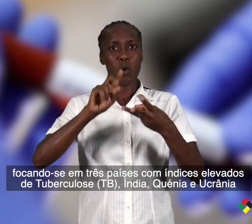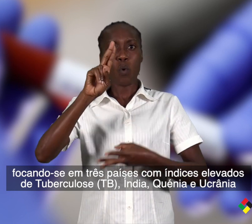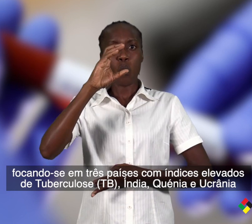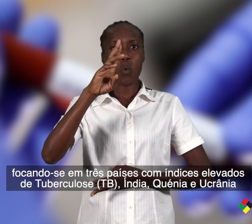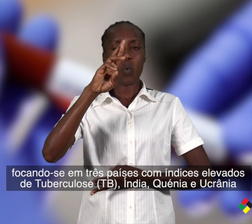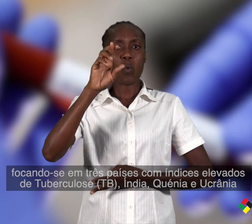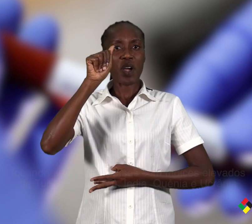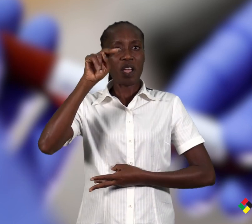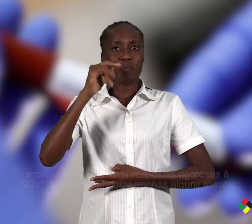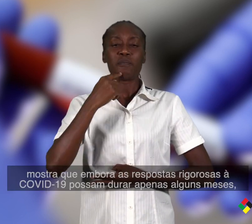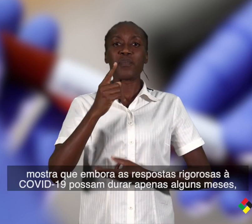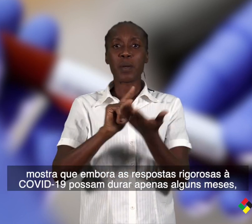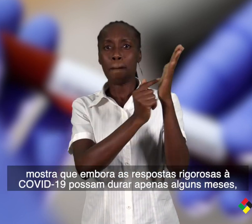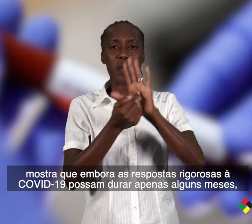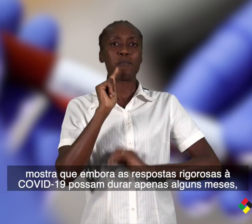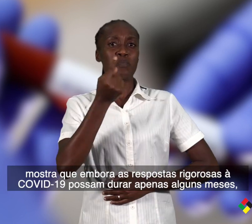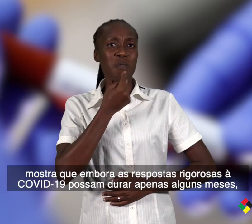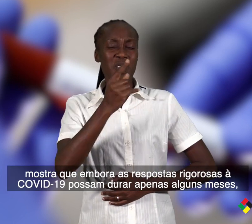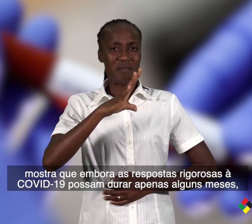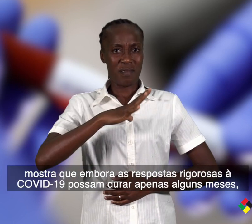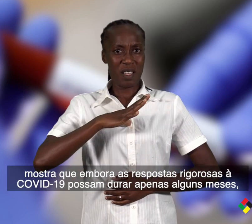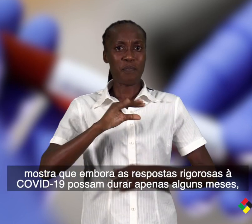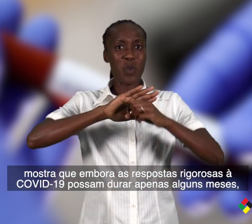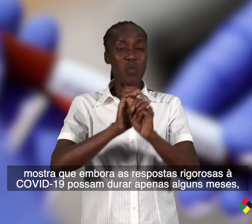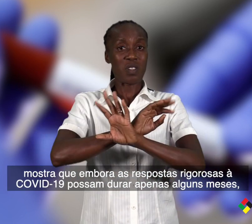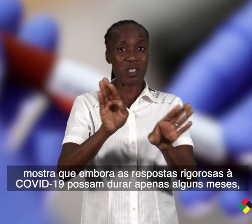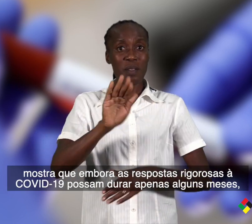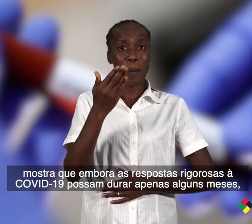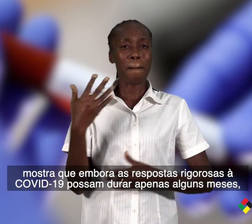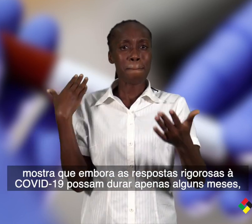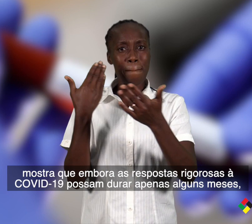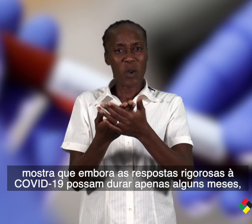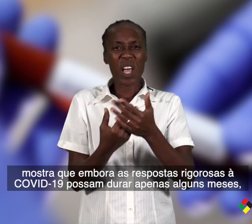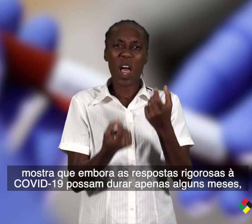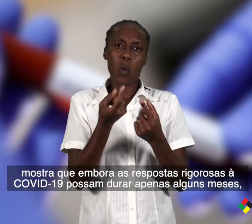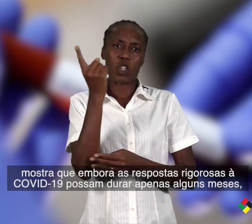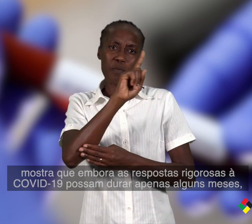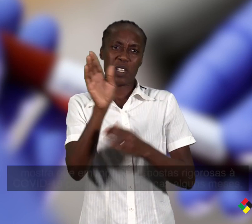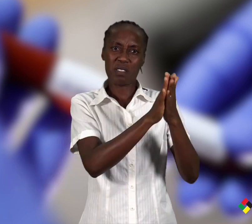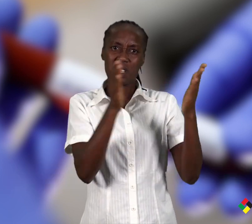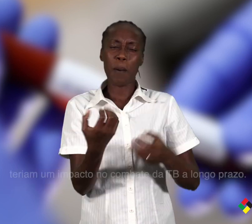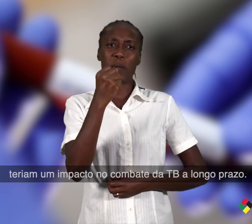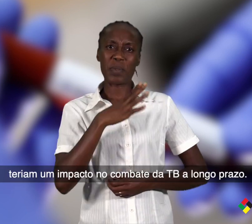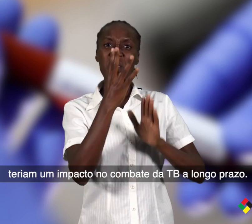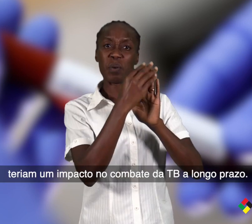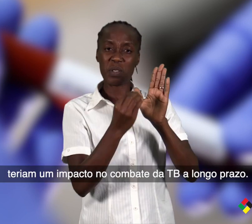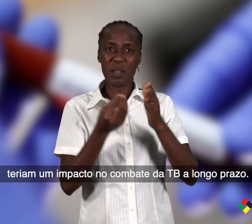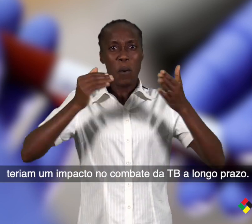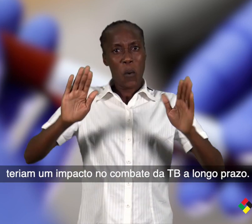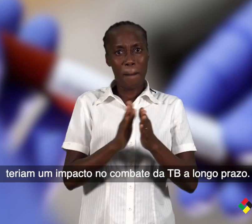Quênia e Ucrânia, mostra que, embora as respostas rigorosas à covid-19 possam durar apenas alguns meses, teriam impacto no combate